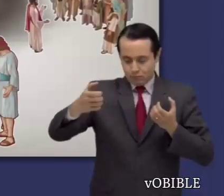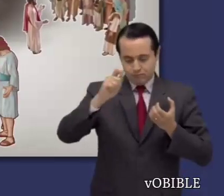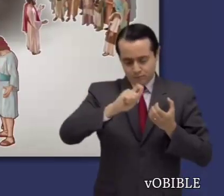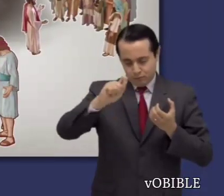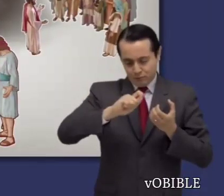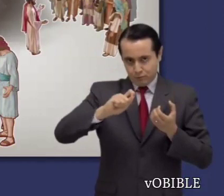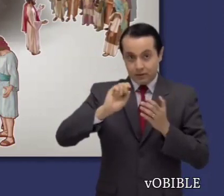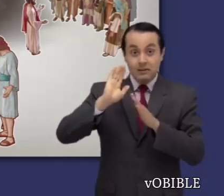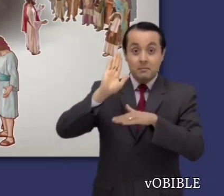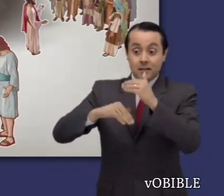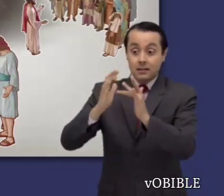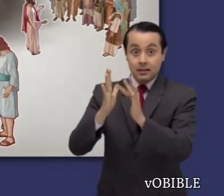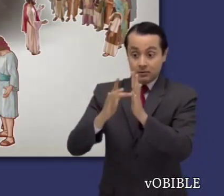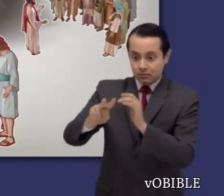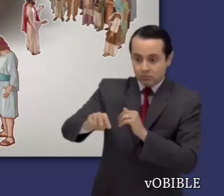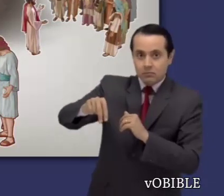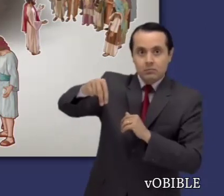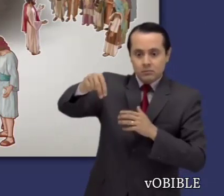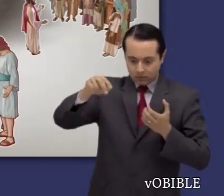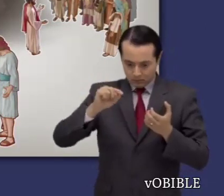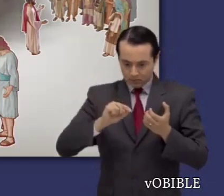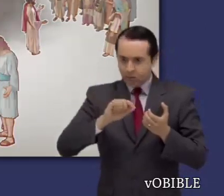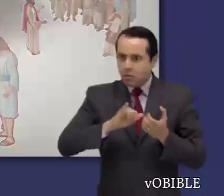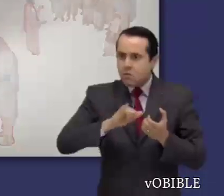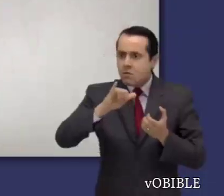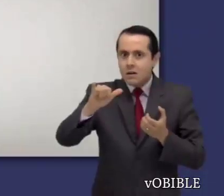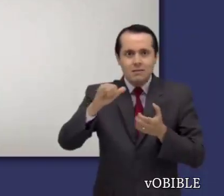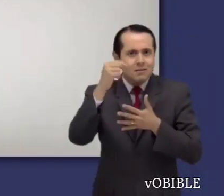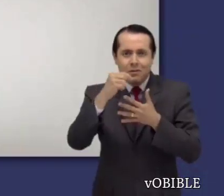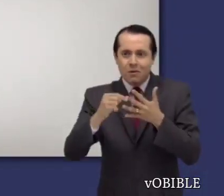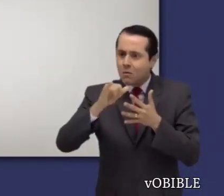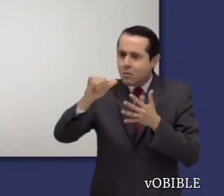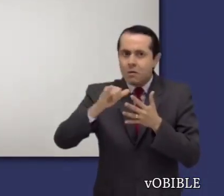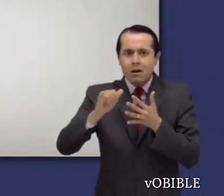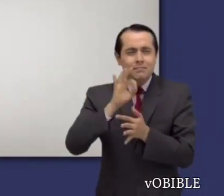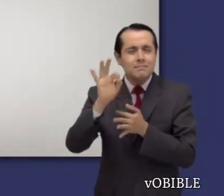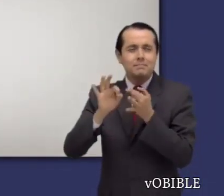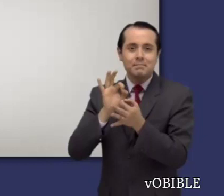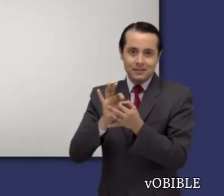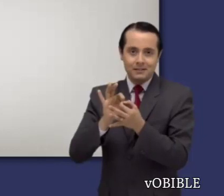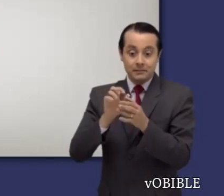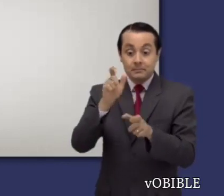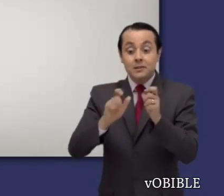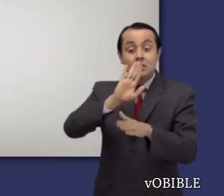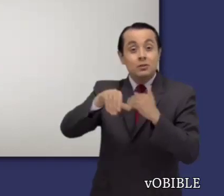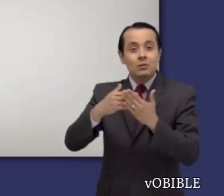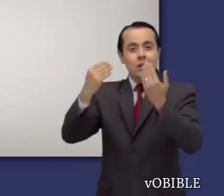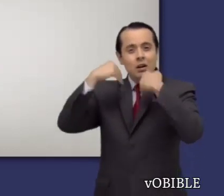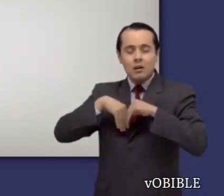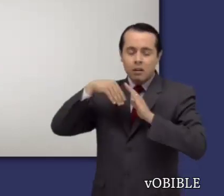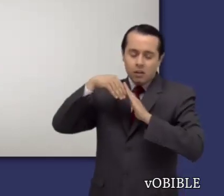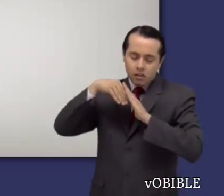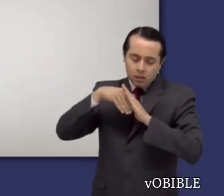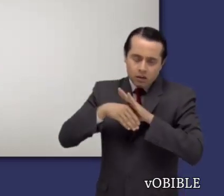cumplidas y a los relatos de quienes vieron a Jesús resucitado. También explica que, gracias al sacrificio de Jesucristo,